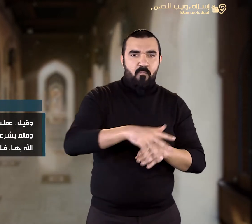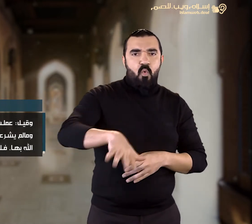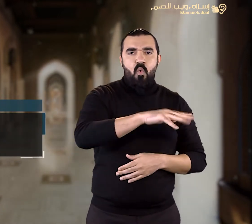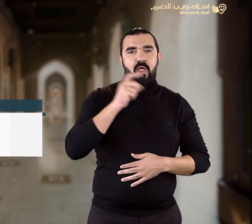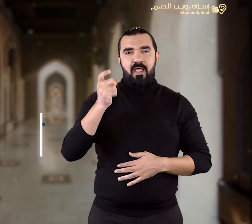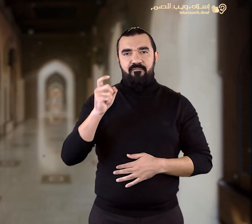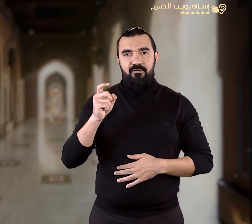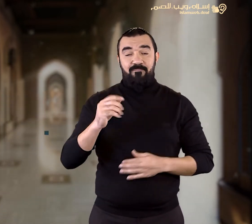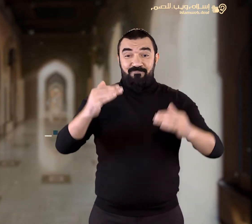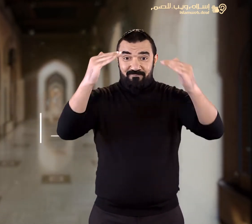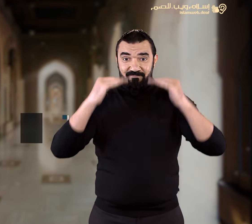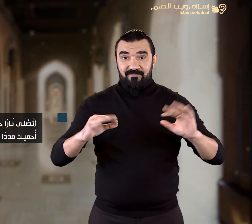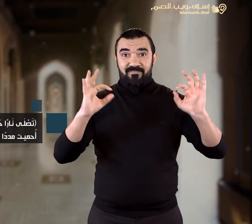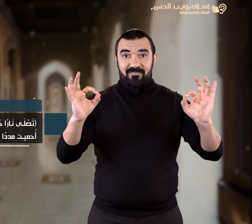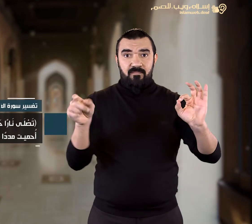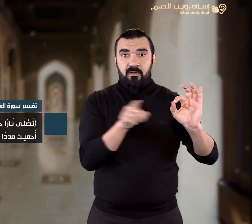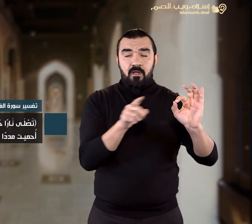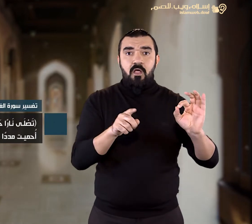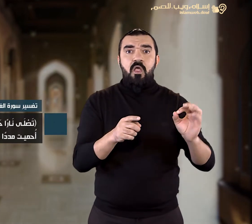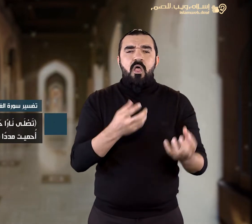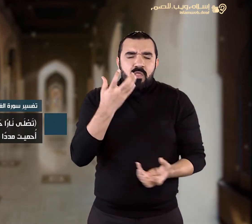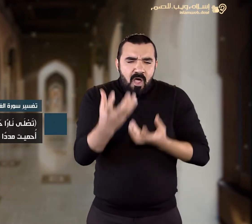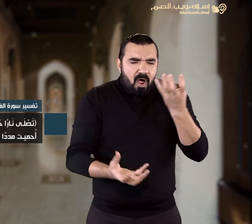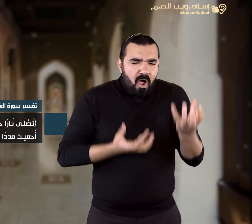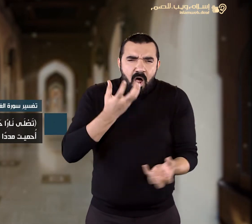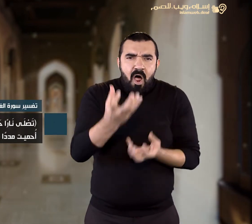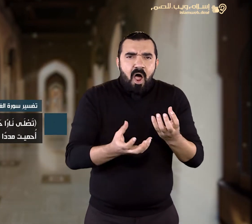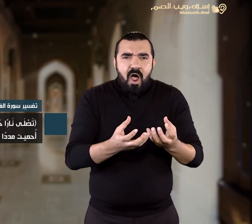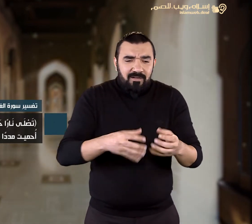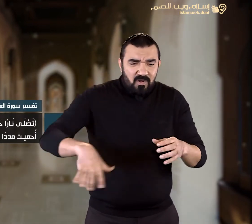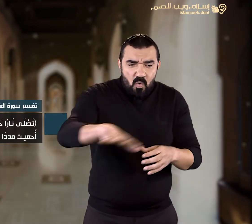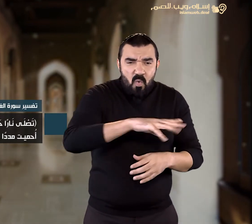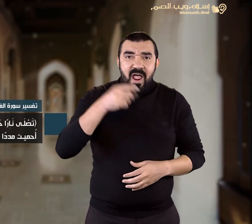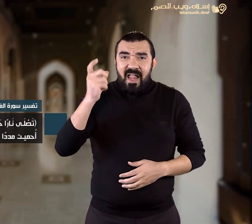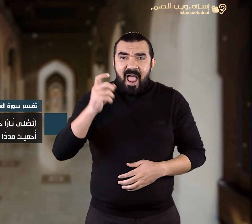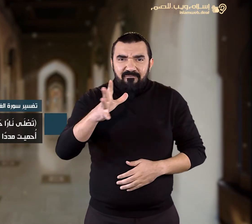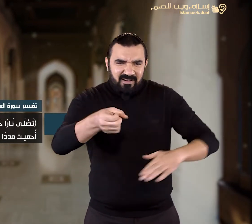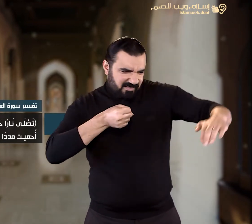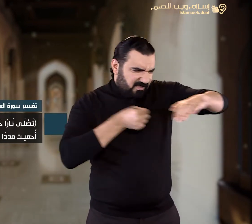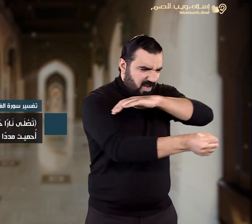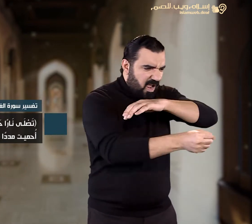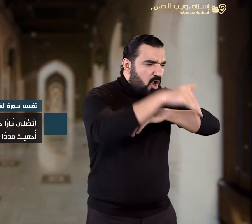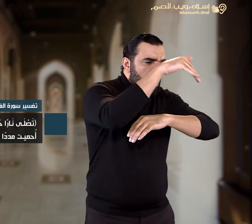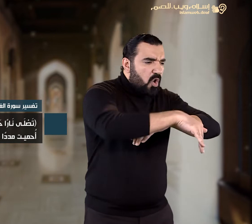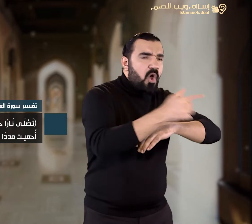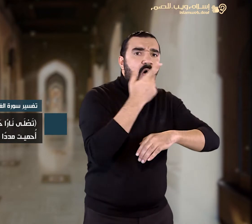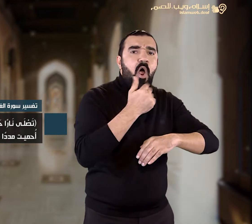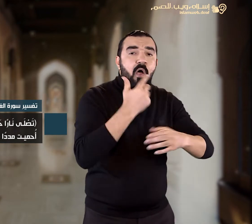تصلى نارا حامية أي تدخل تلك النفوس المجرمة